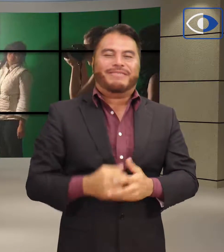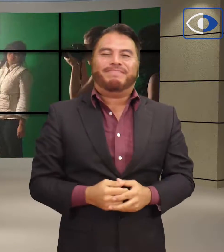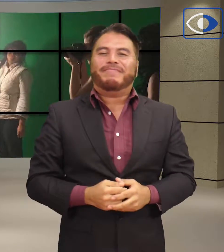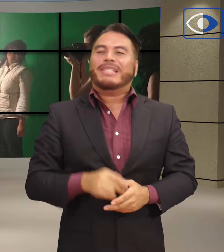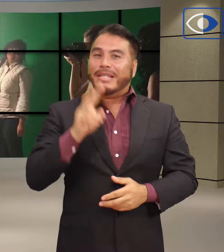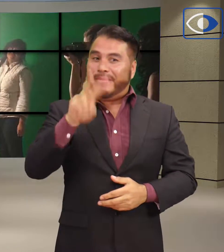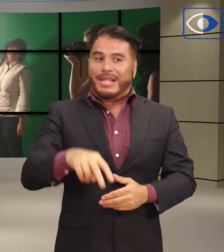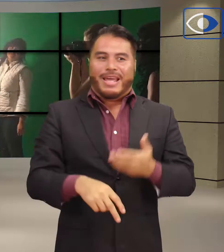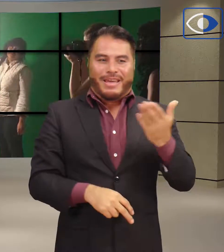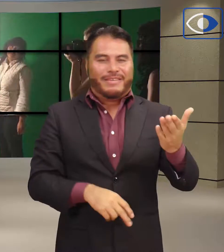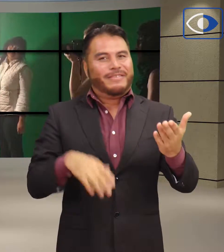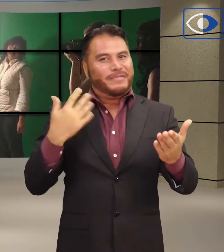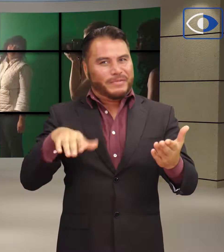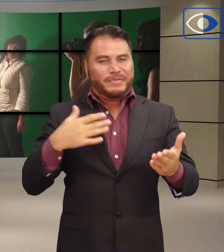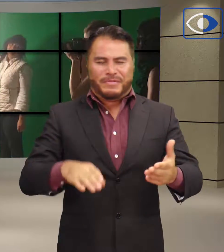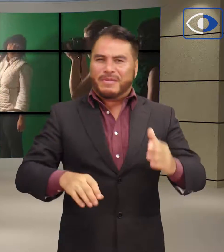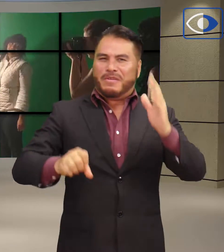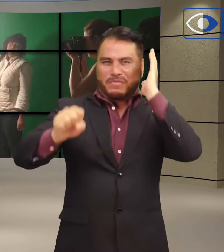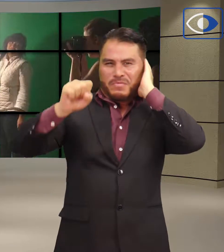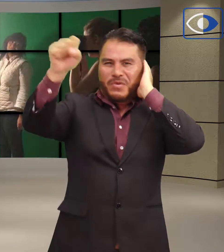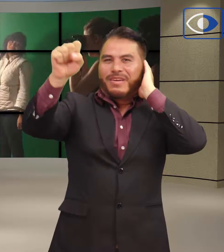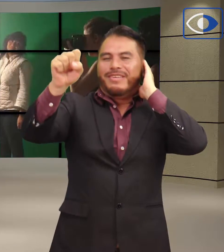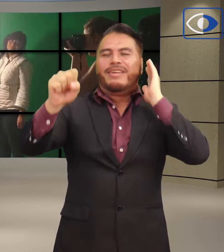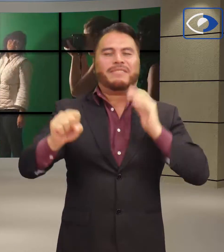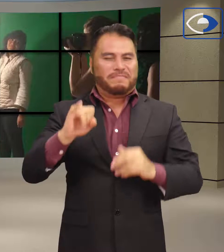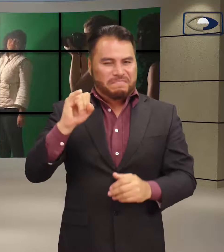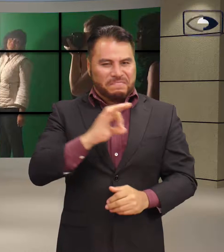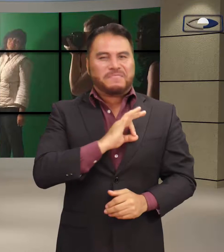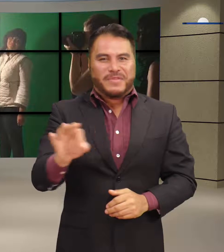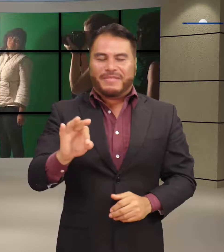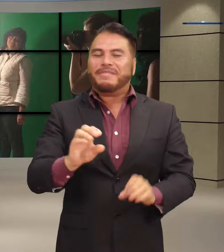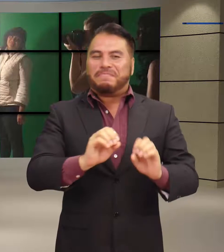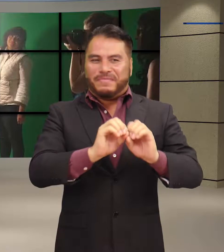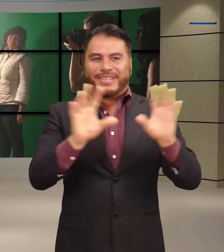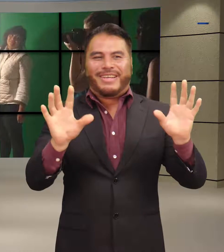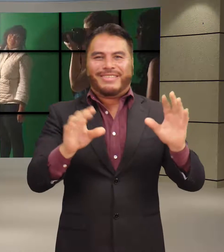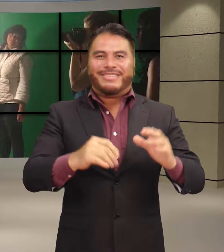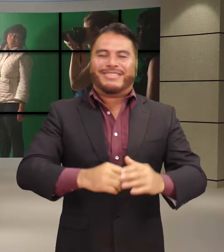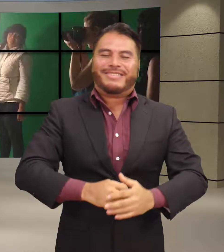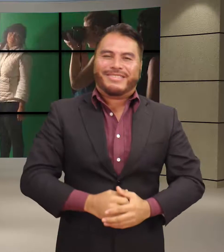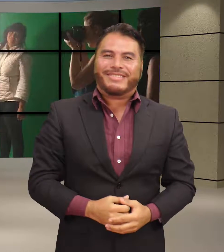México. Sin duda, son un ejemplo del poder sordo, del sí se puede.